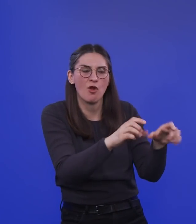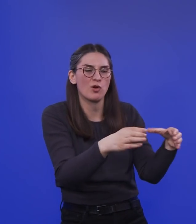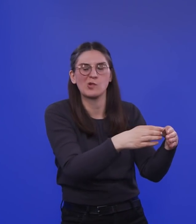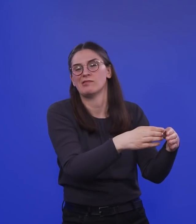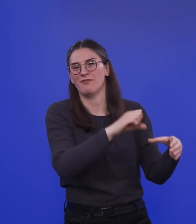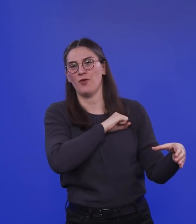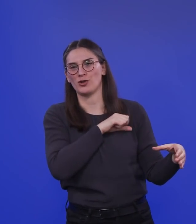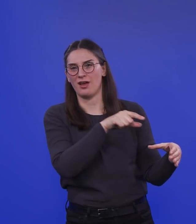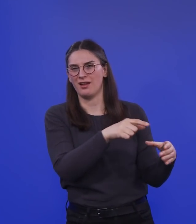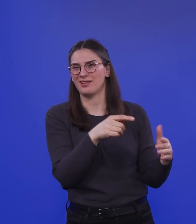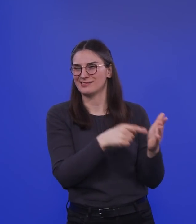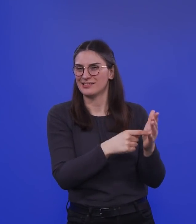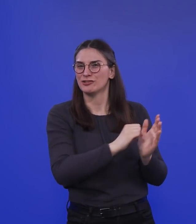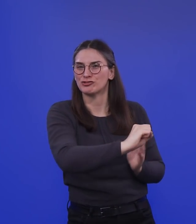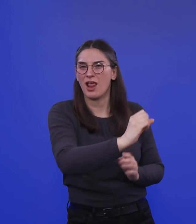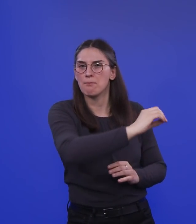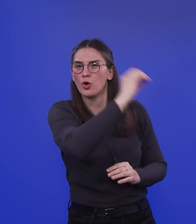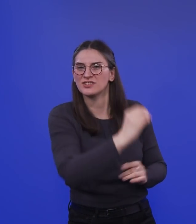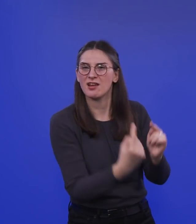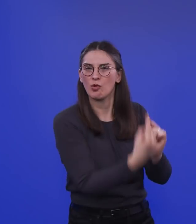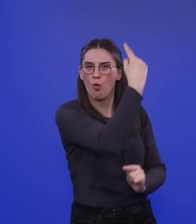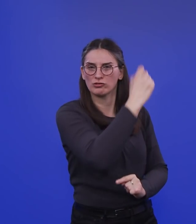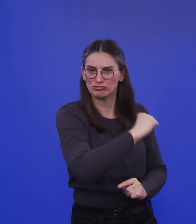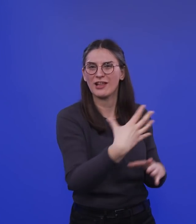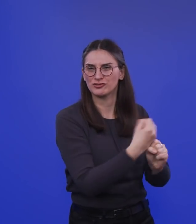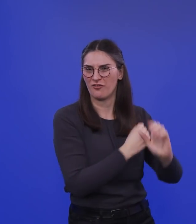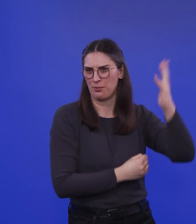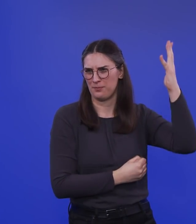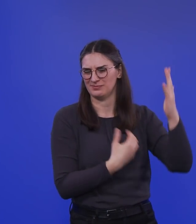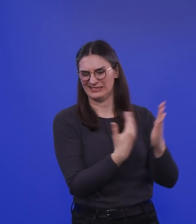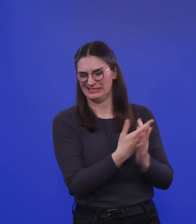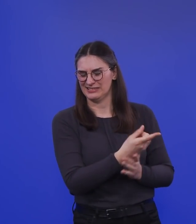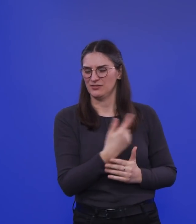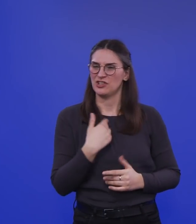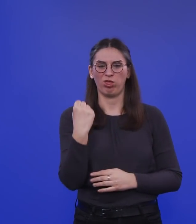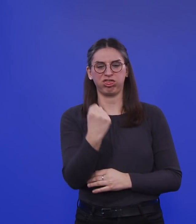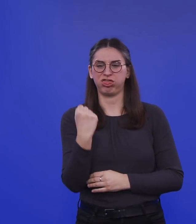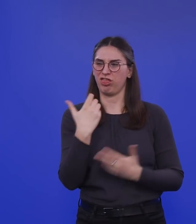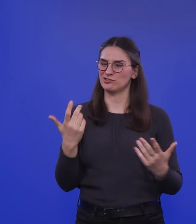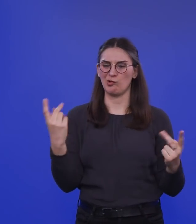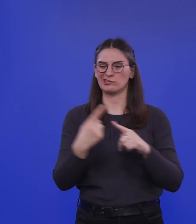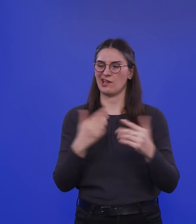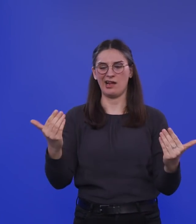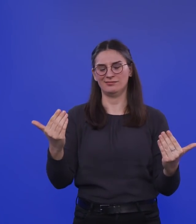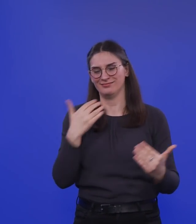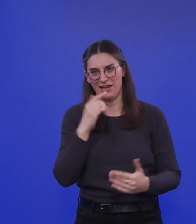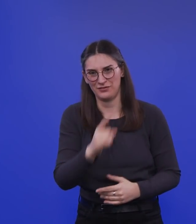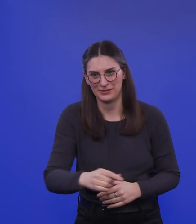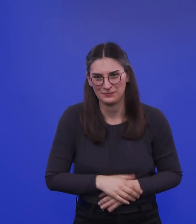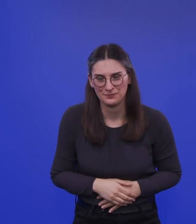ja die prozentuale Impfrate dann viel schneller sehr hoch. Darüber darf man sich auch nicht täuschen lassen. Jetzt hier bei uns